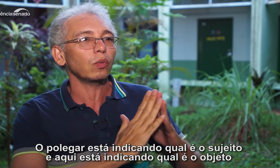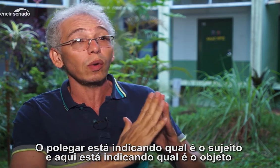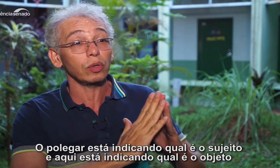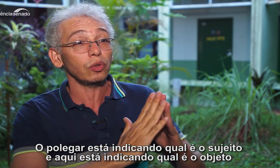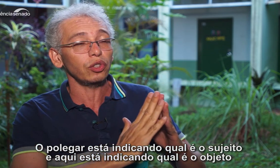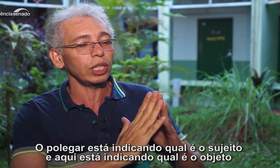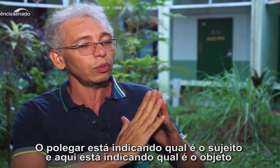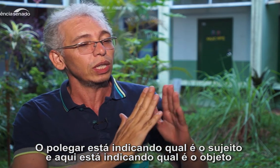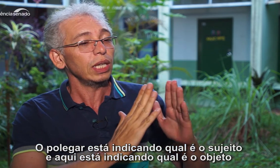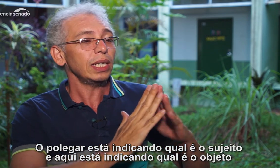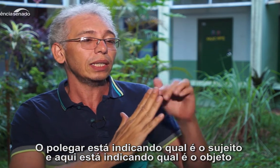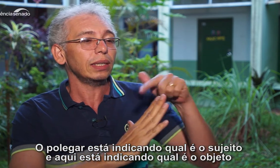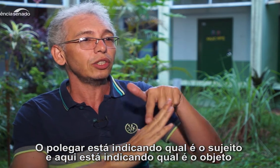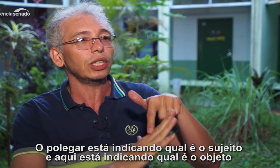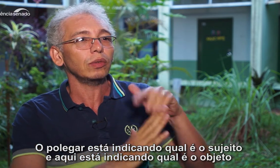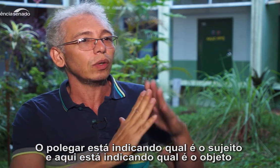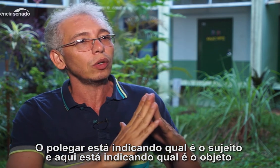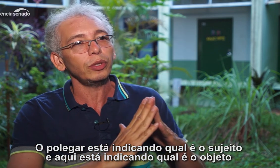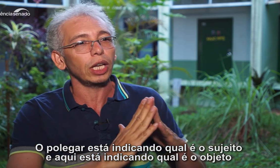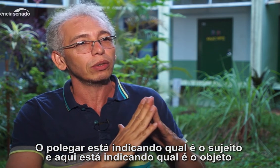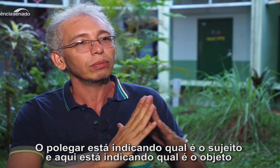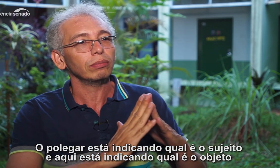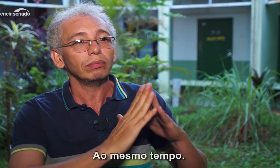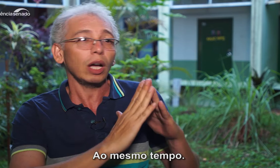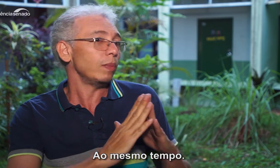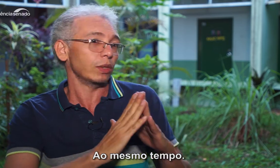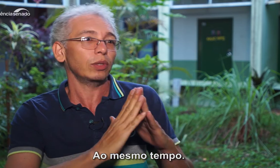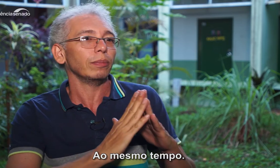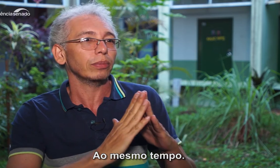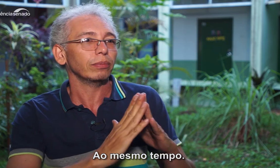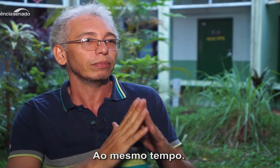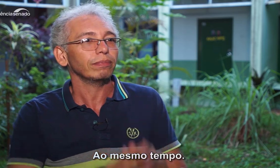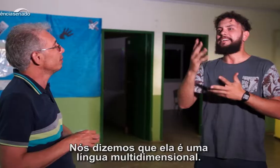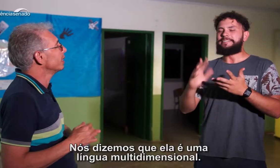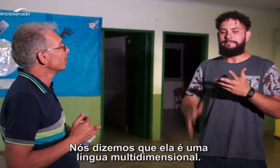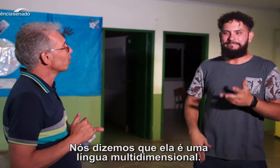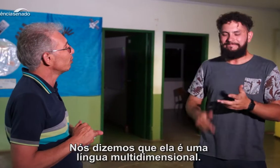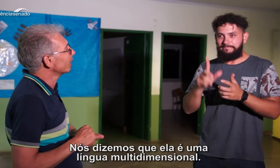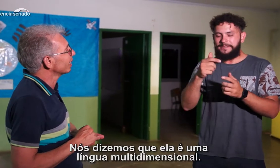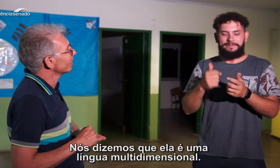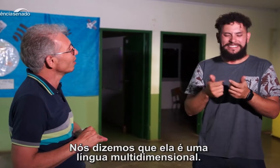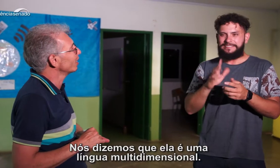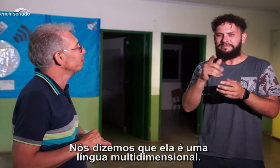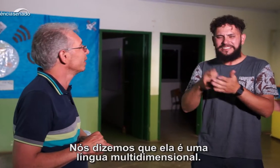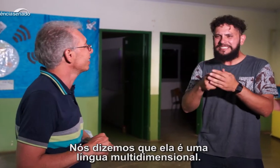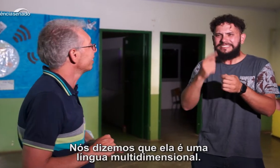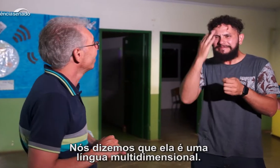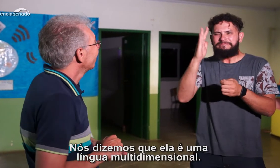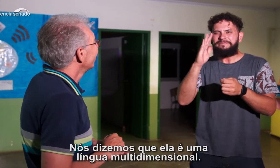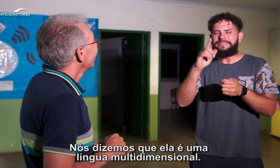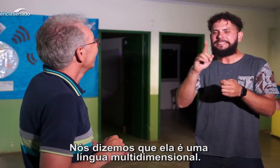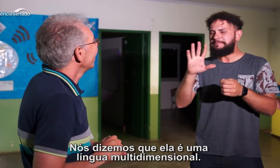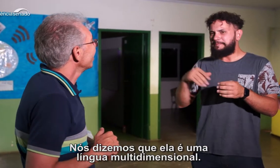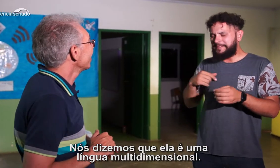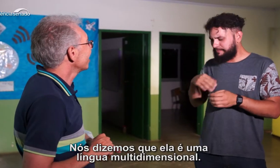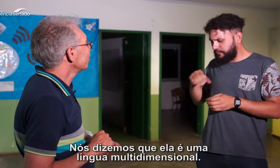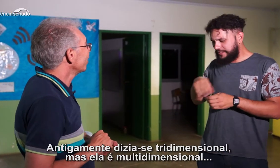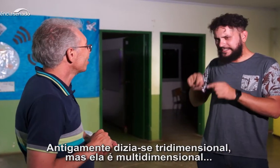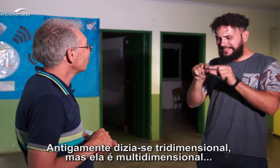qual é o sujeito e aqui está indicando qual é o objeto, ao mesmo tempo. Nós dizemos que ela é uma língua multidimensional. Antigamente,